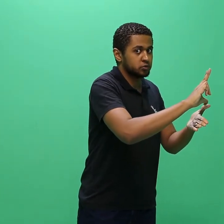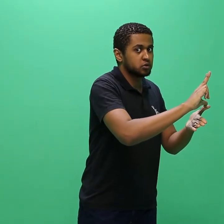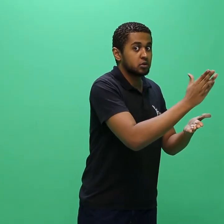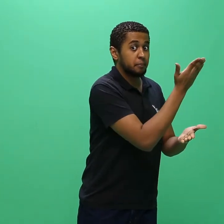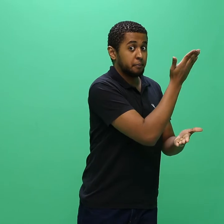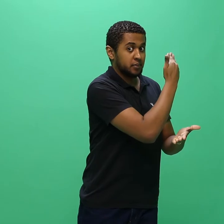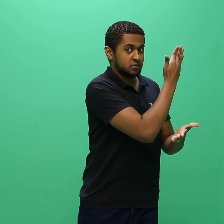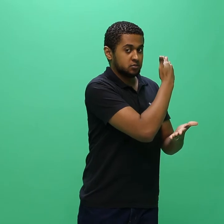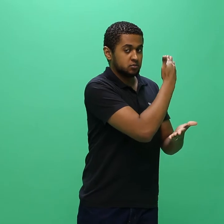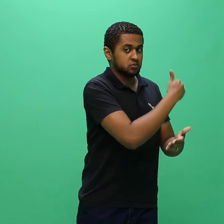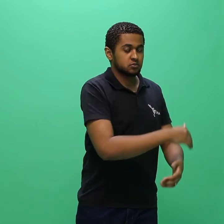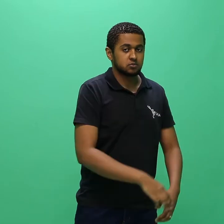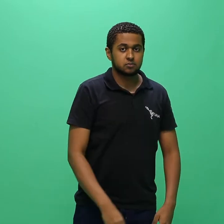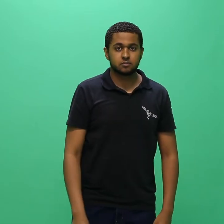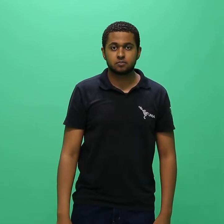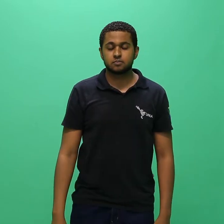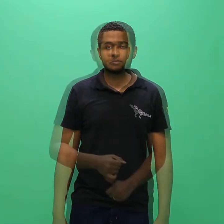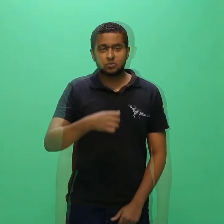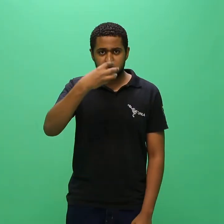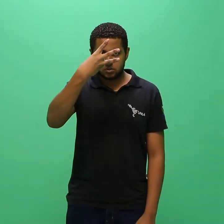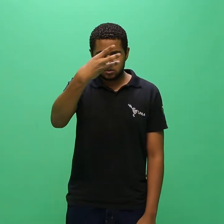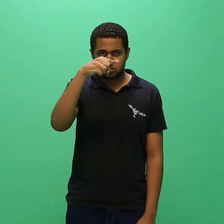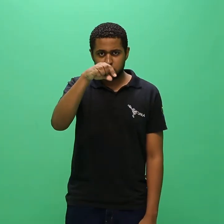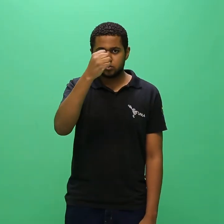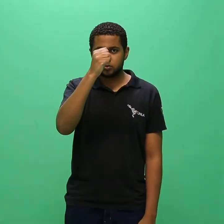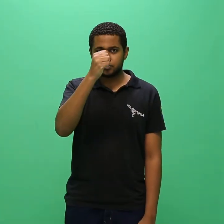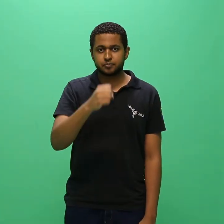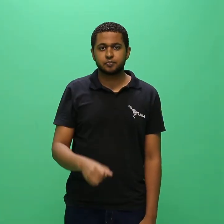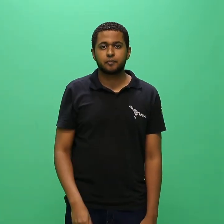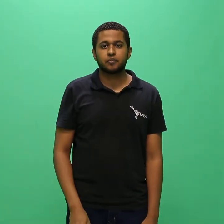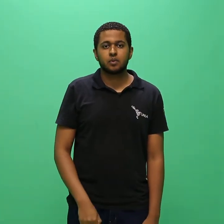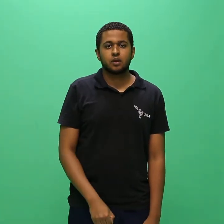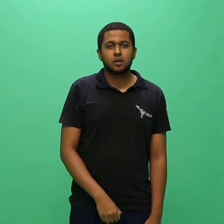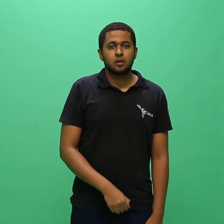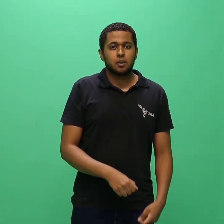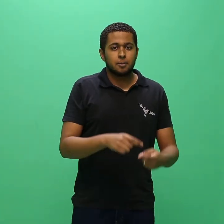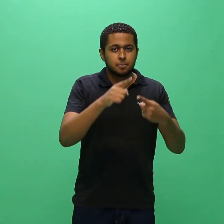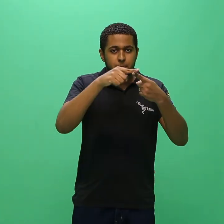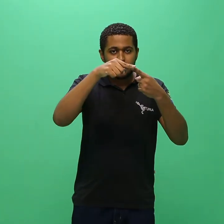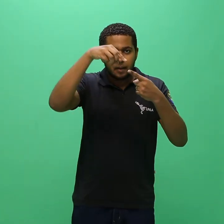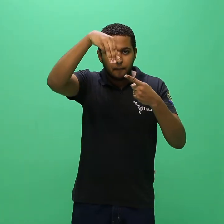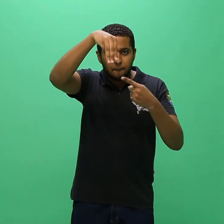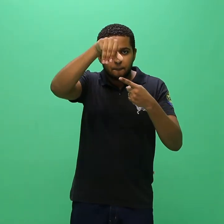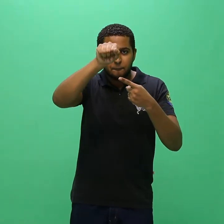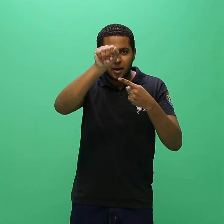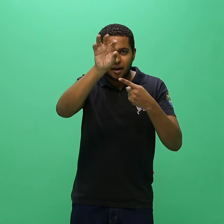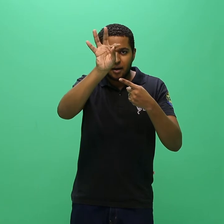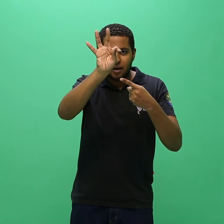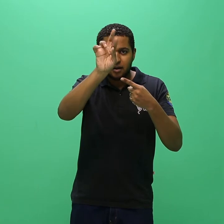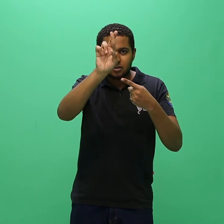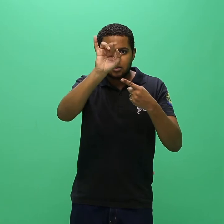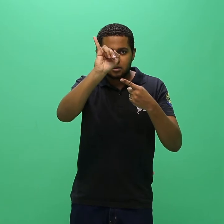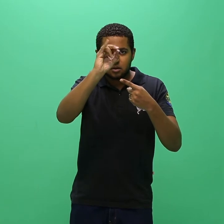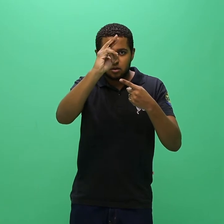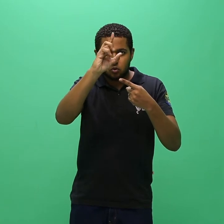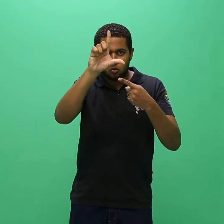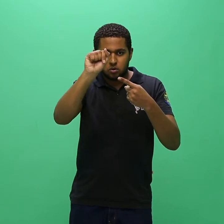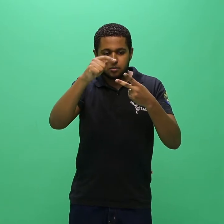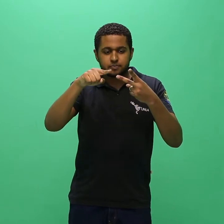UNILA. 3.8. Da matrícula dos registros e das equivalências para